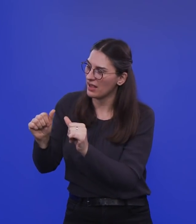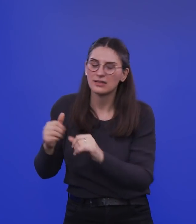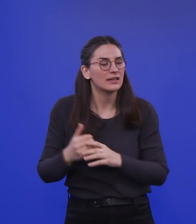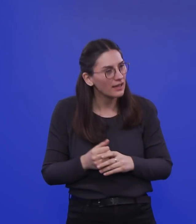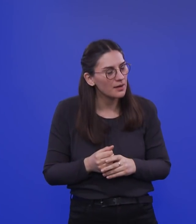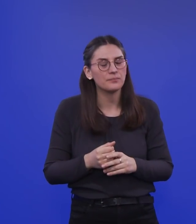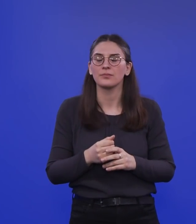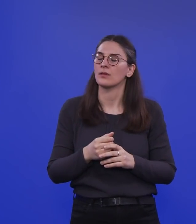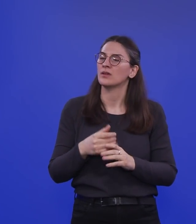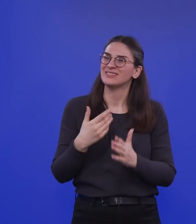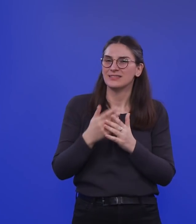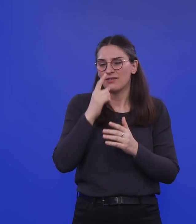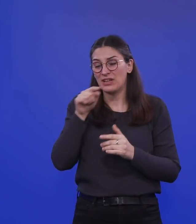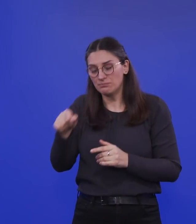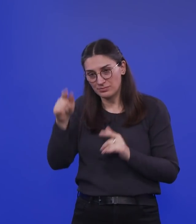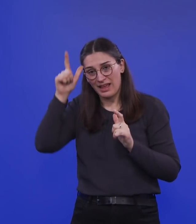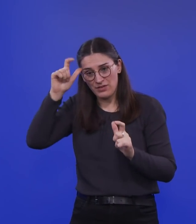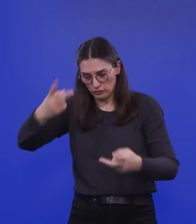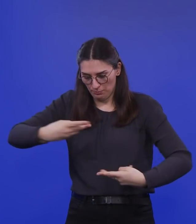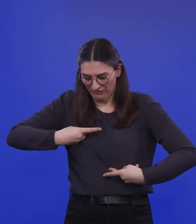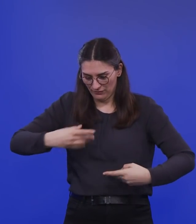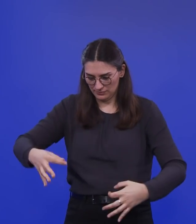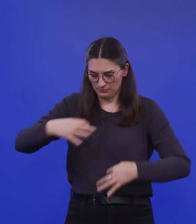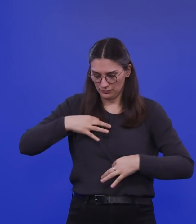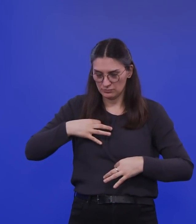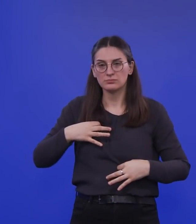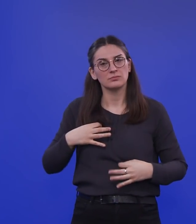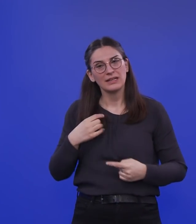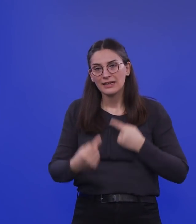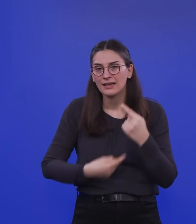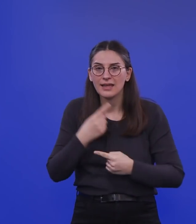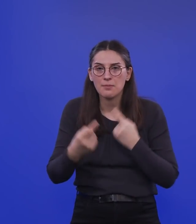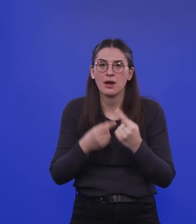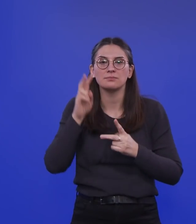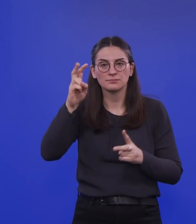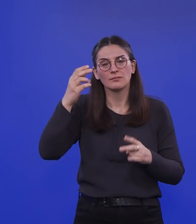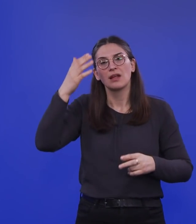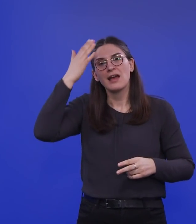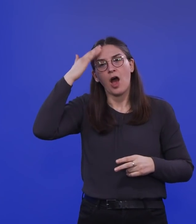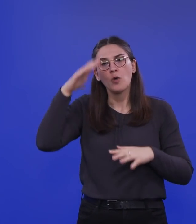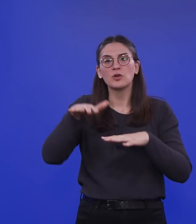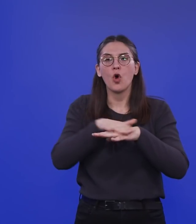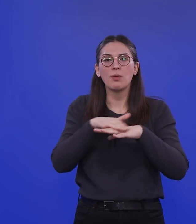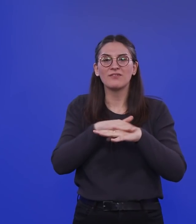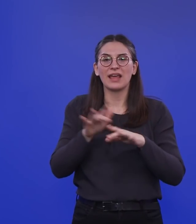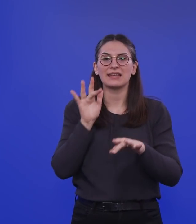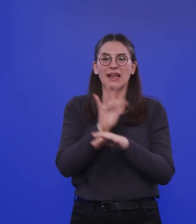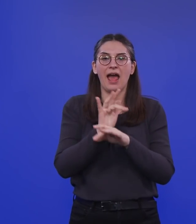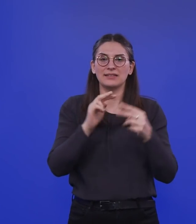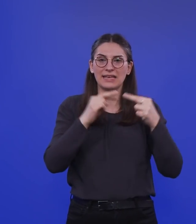pandemisches Influenza-Virus kommt, dann ist praktisch immer das Hämagglutinin, das Hauptoberflächenantigen, ein anderes. Das Protein ist